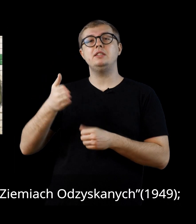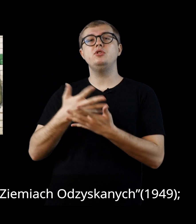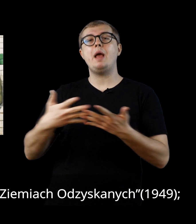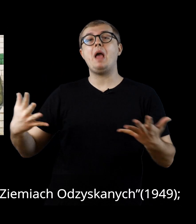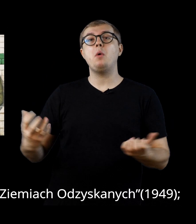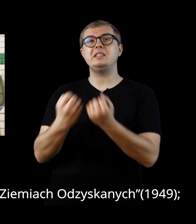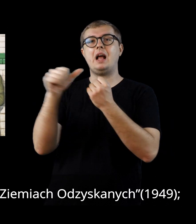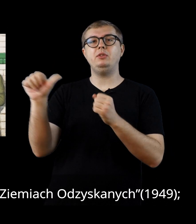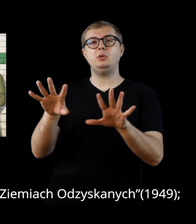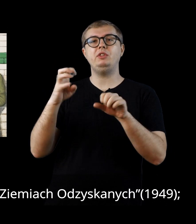odzyskanych – 1949.